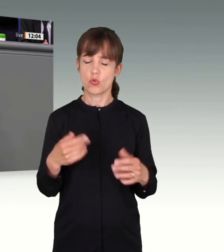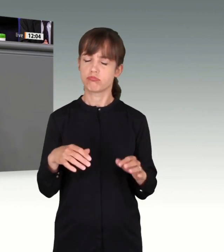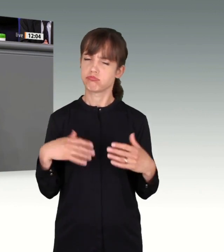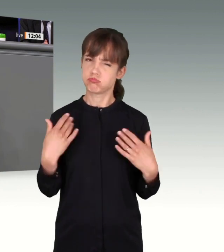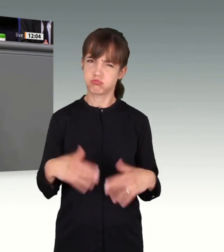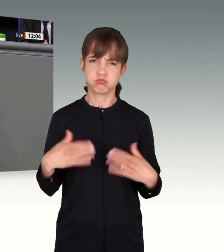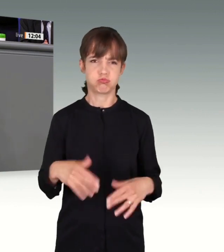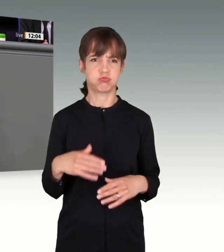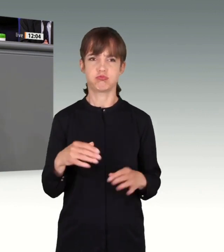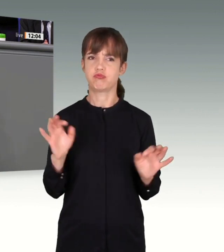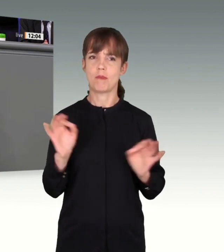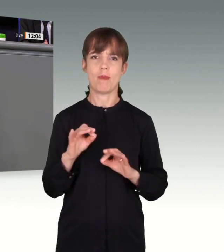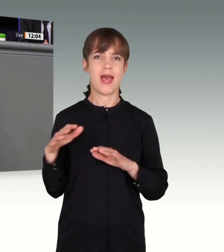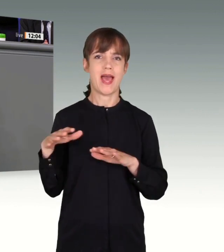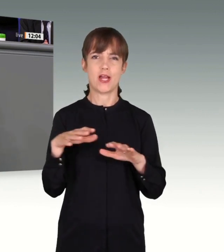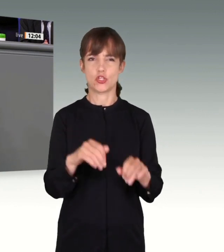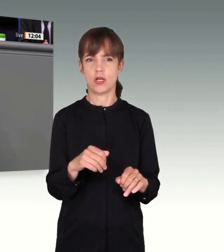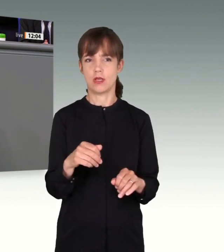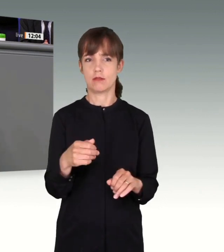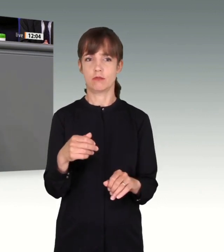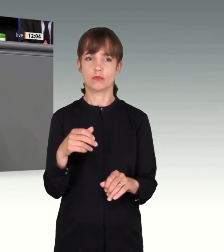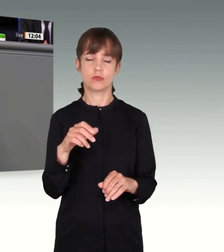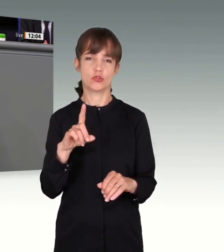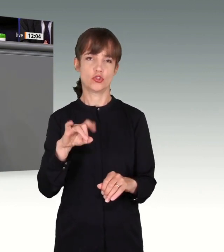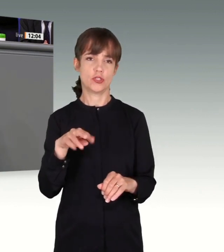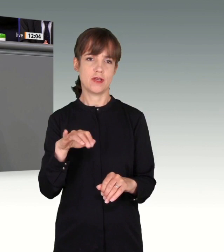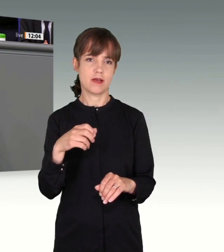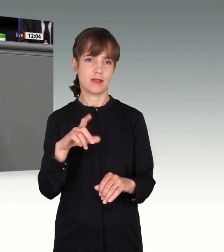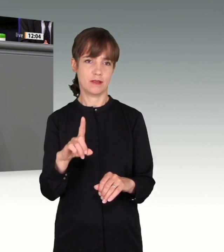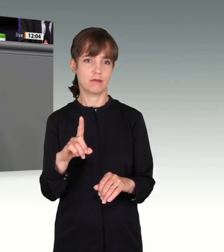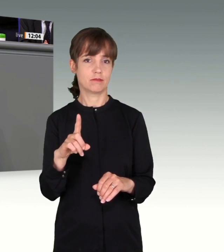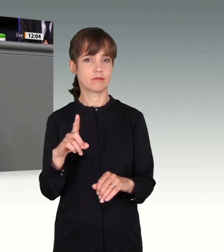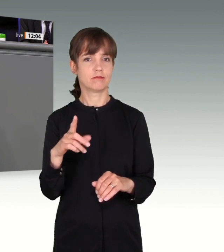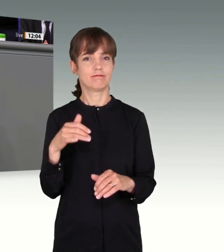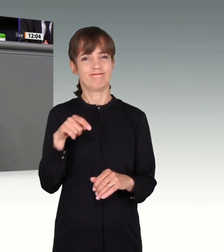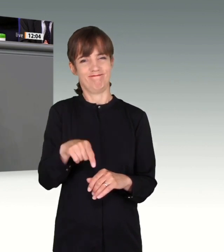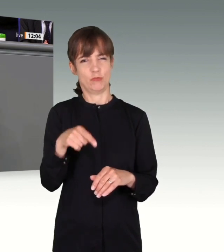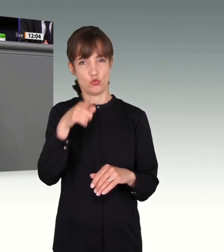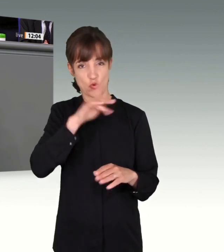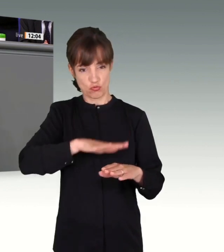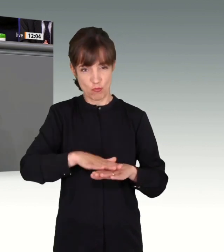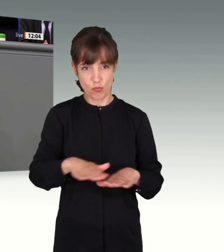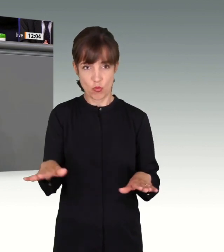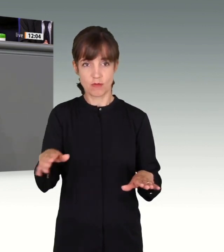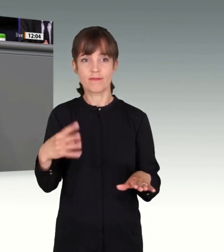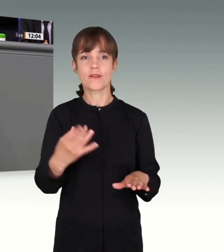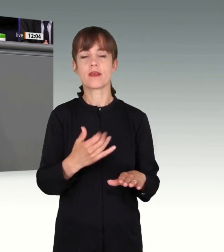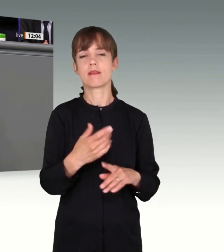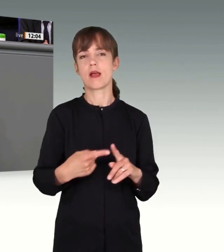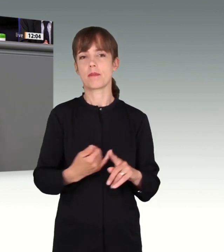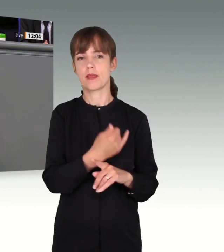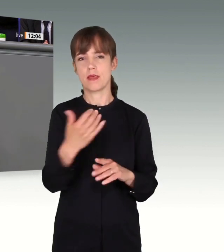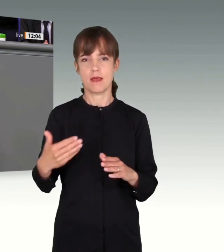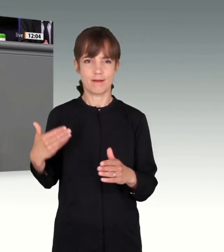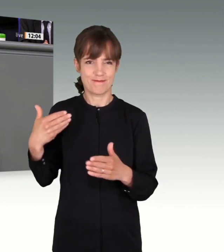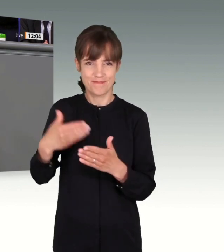deutschem Boden hat der erste Untersuchungsausschuss dieser Wahlperiode, 40 Monate nach Beginn seiner Arbeit, am letzten Montag